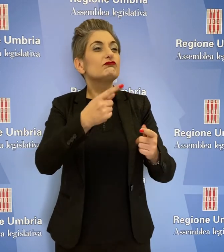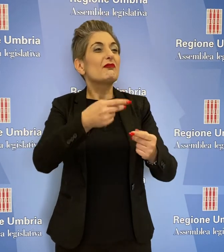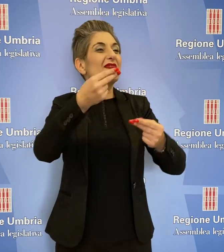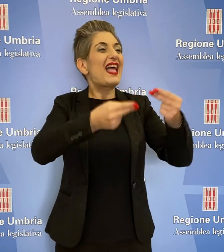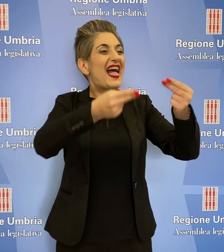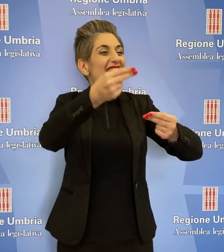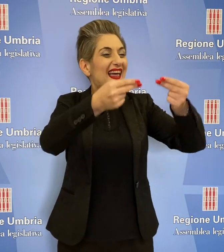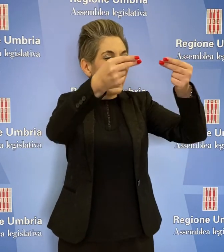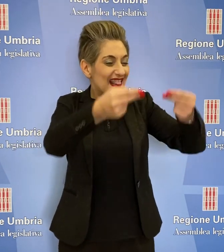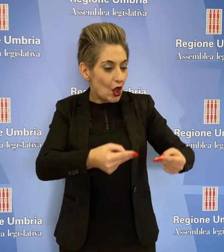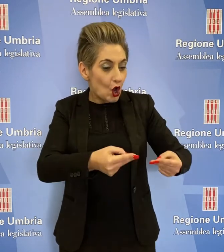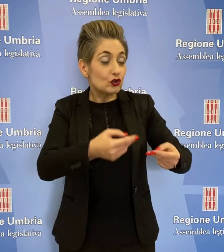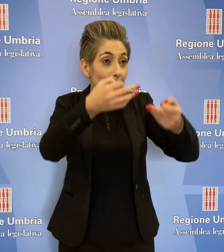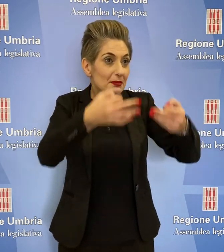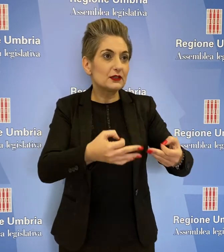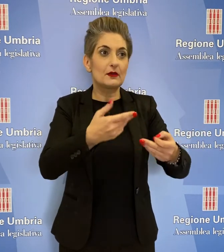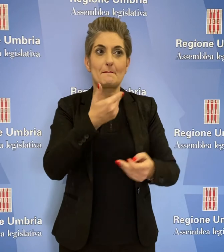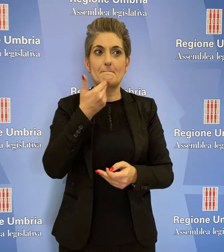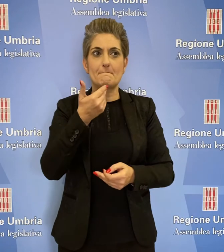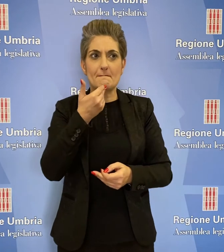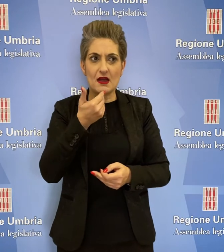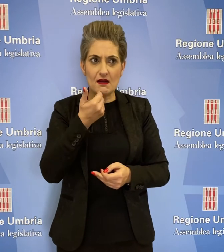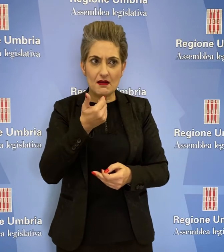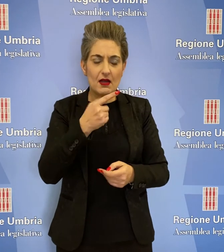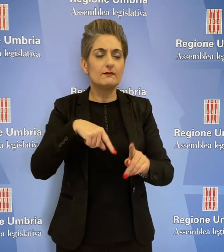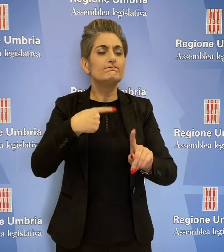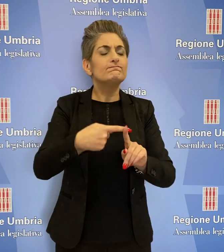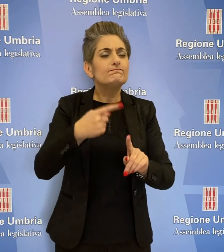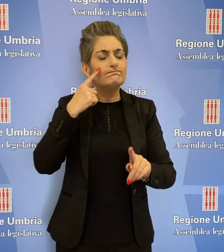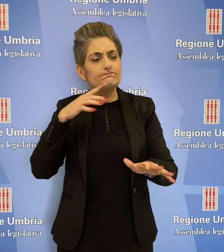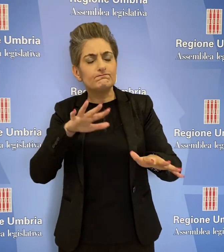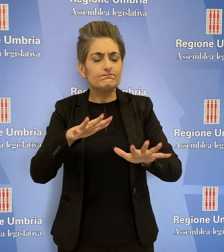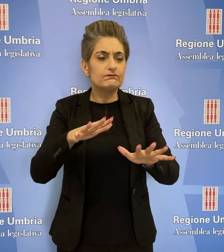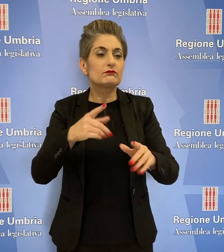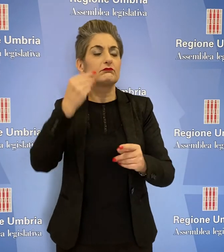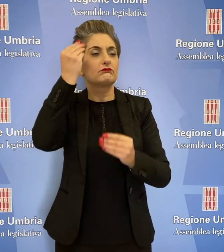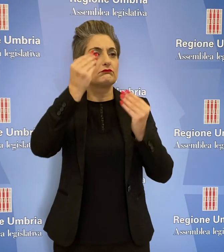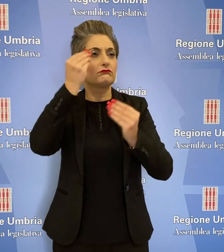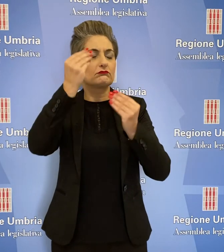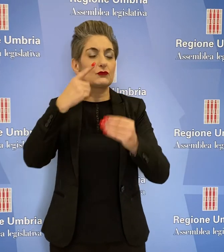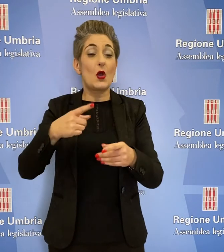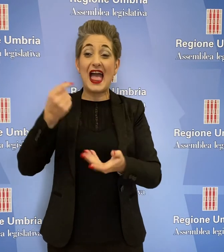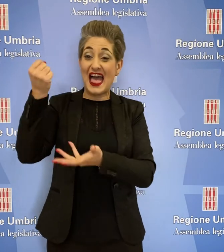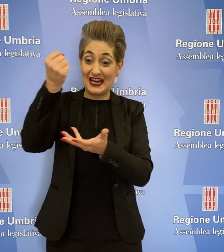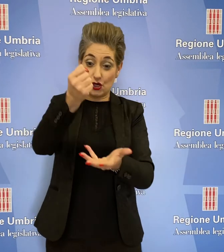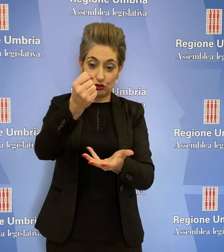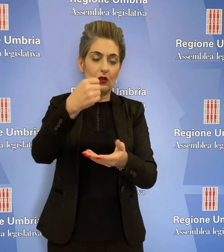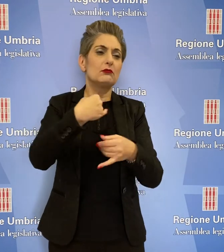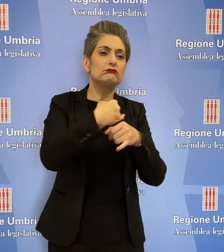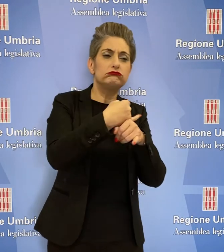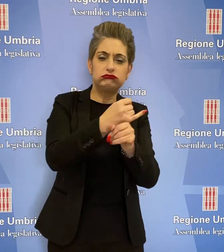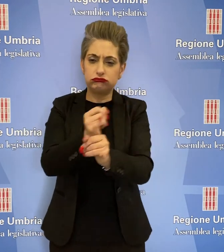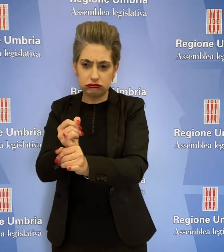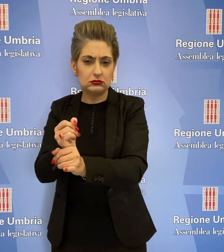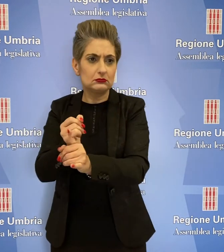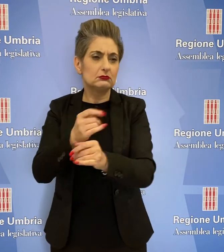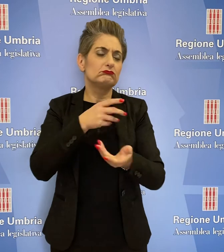rendicontazione precisa. E' predisposta un'ipotesi di ripartizione delle risorse che stiamo però